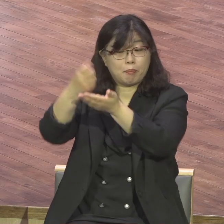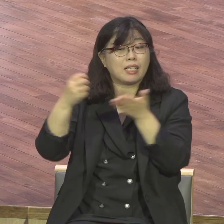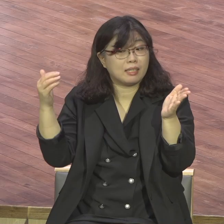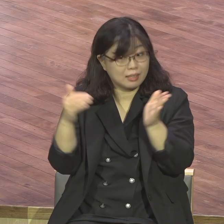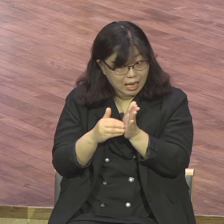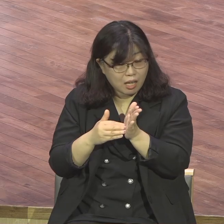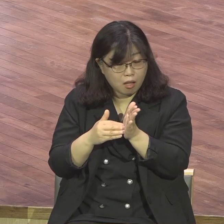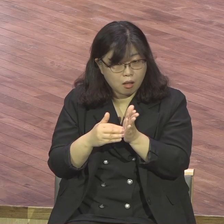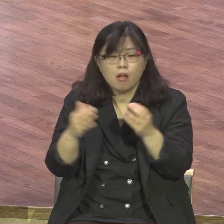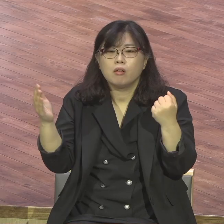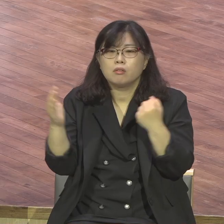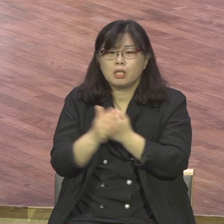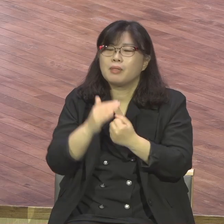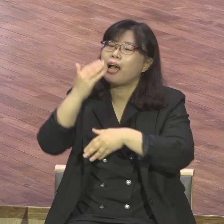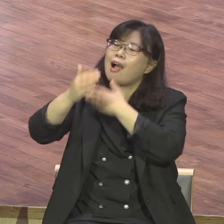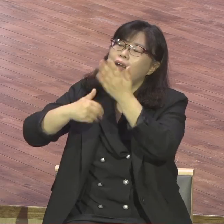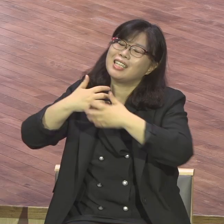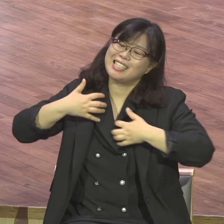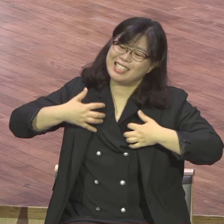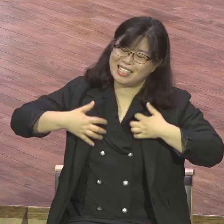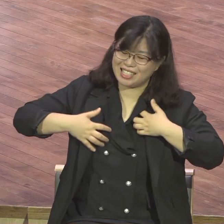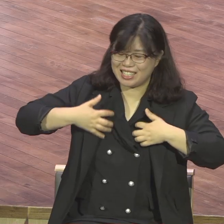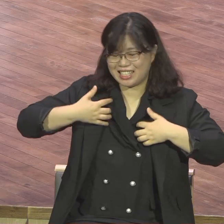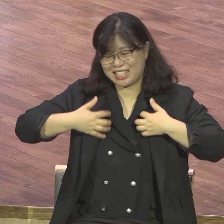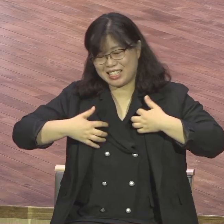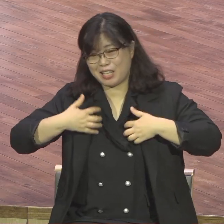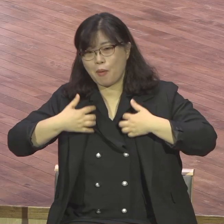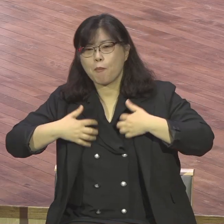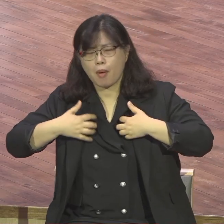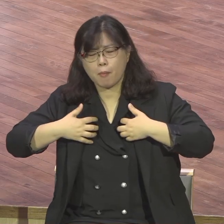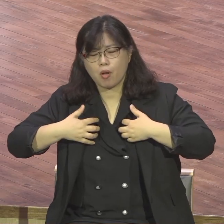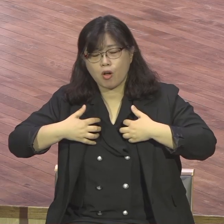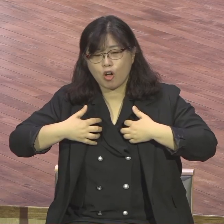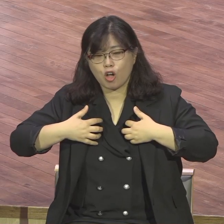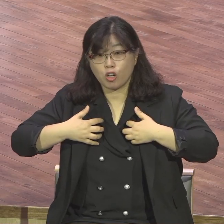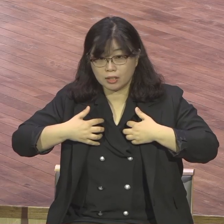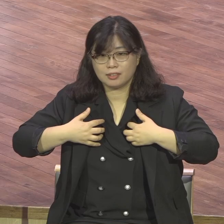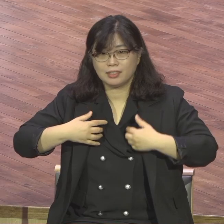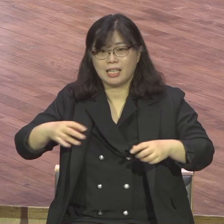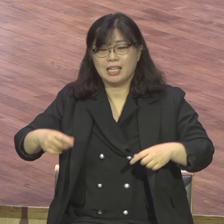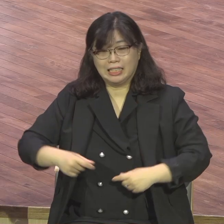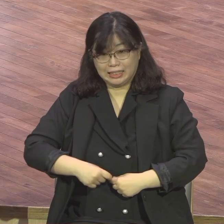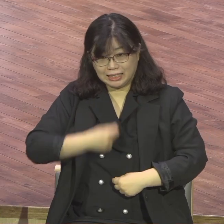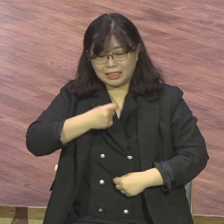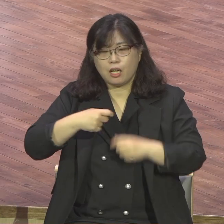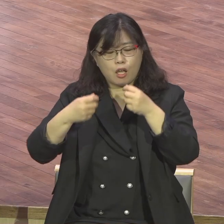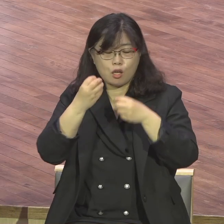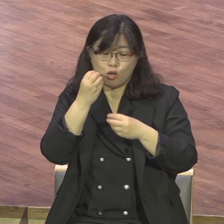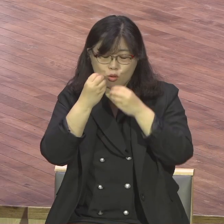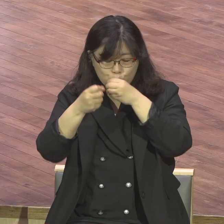하나님을 기쁘시게 하는 의의의 무기로서의 삶을 살아야 될 거 아니냐